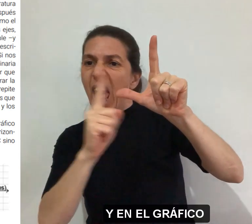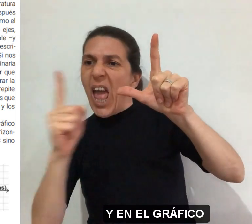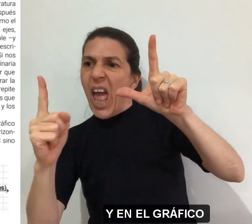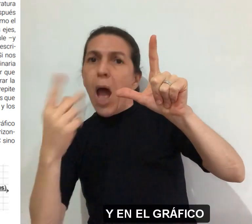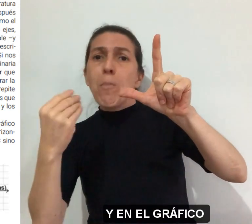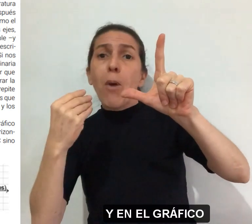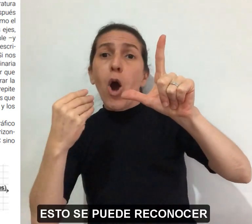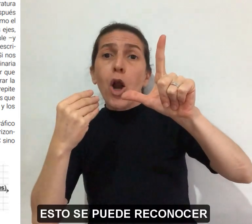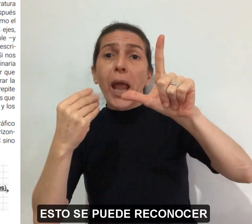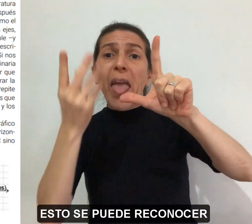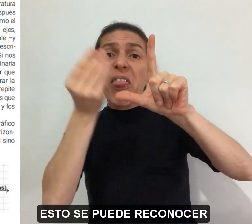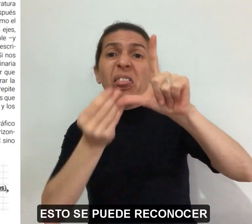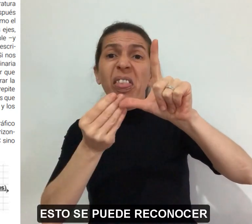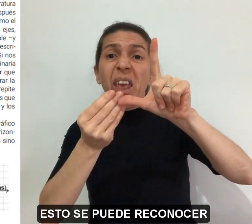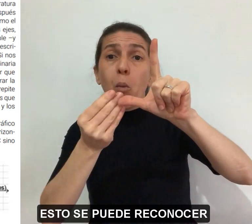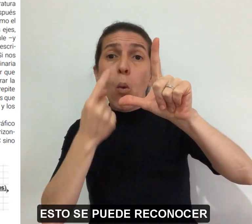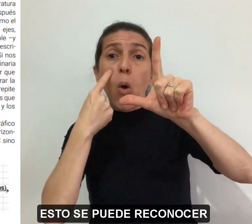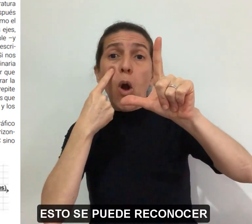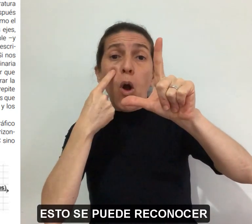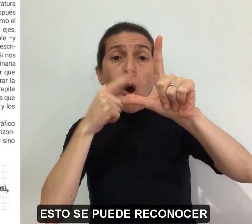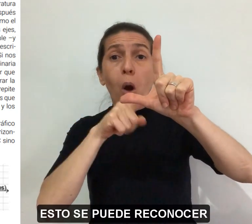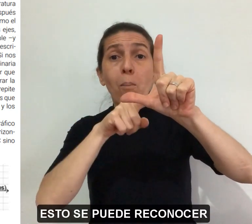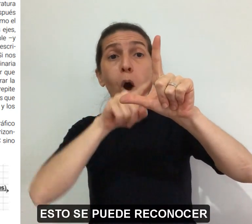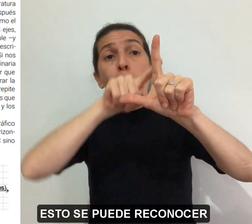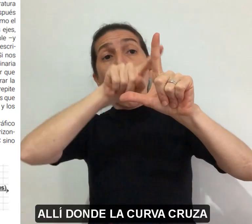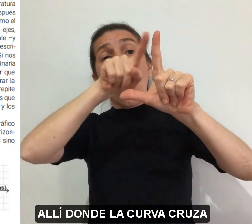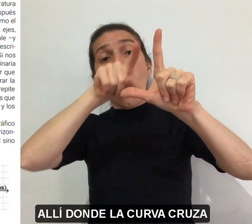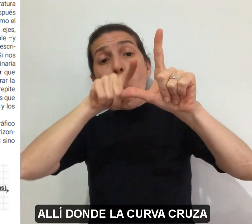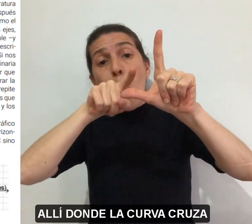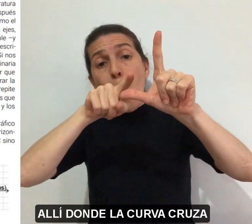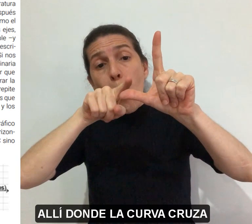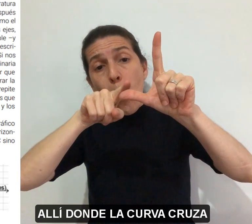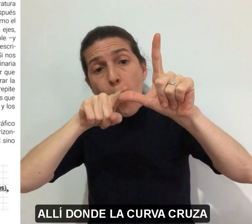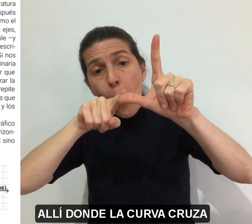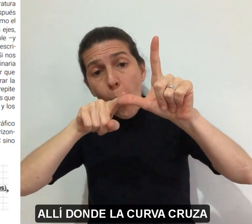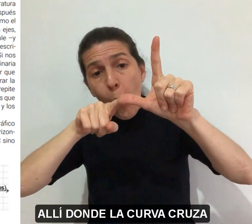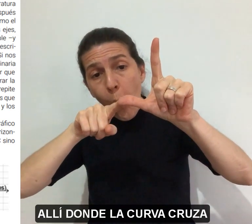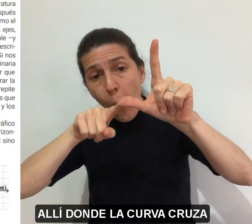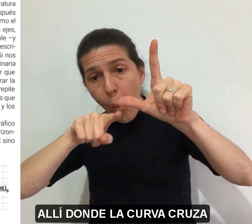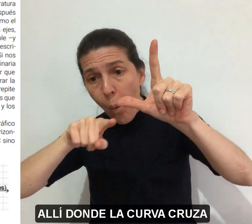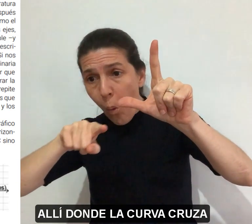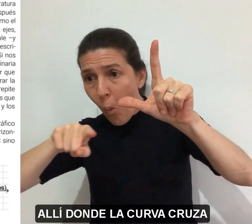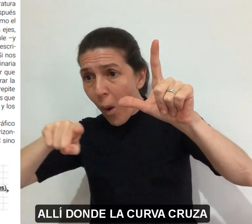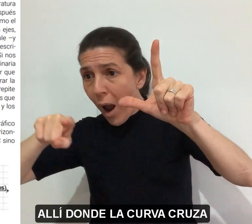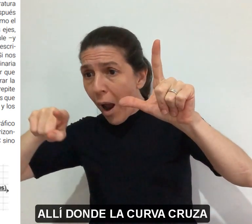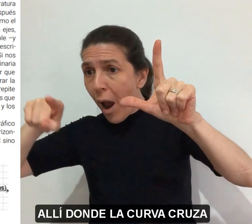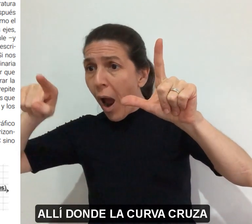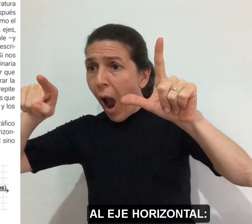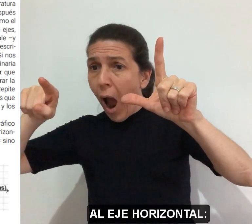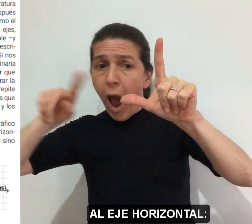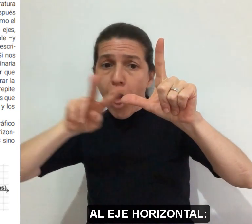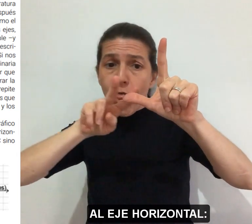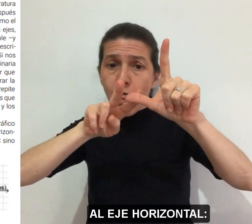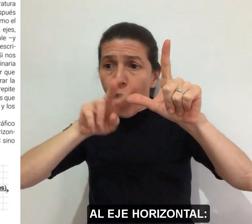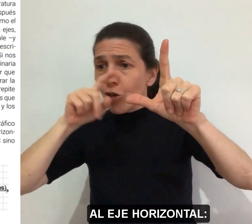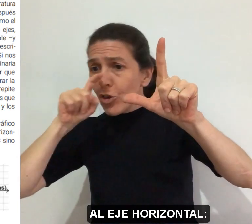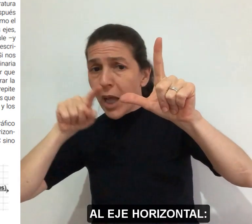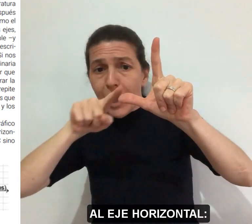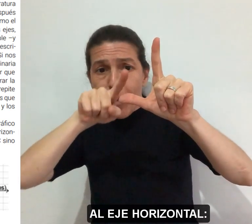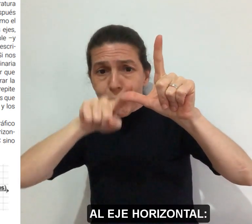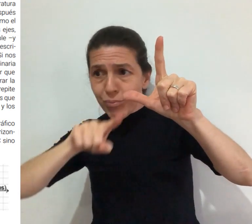y en el gráfico esto se puede reconocer allí donde la curva cruza al